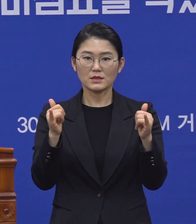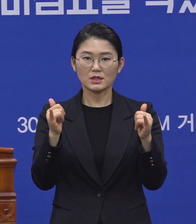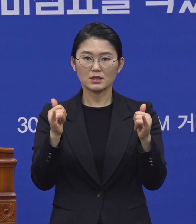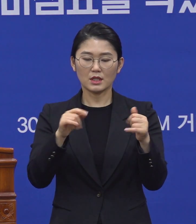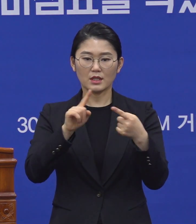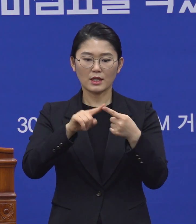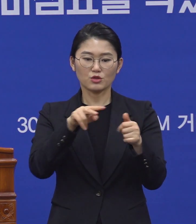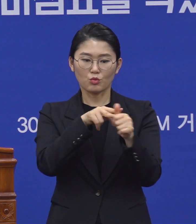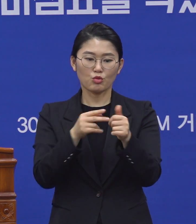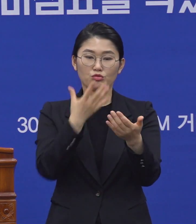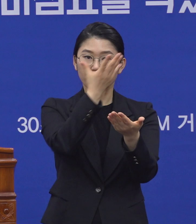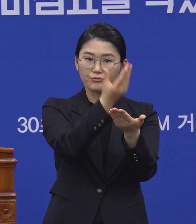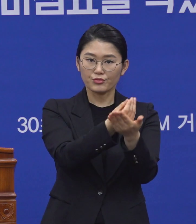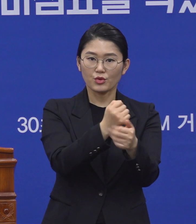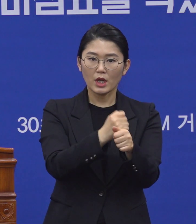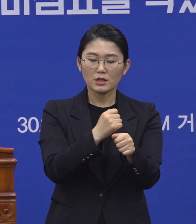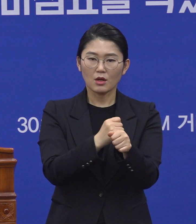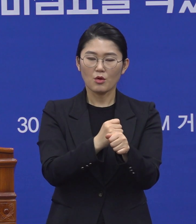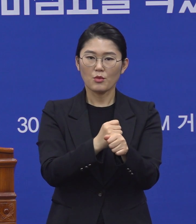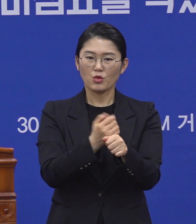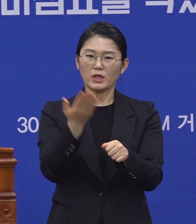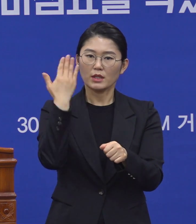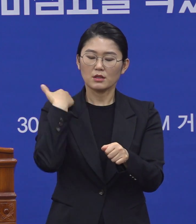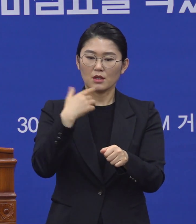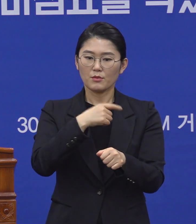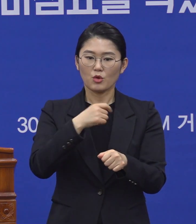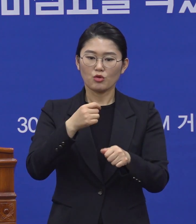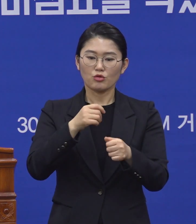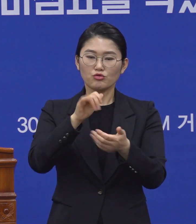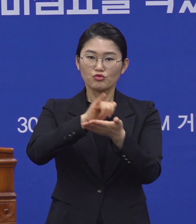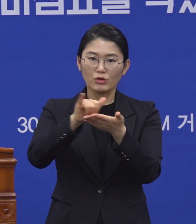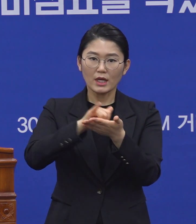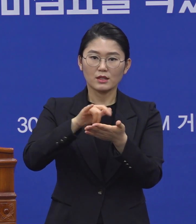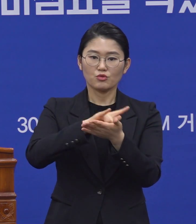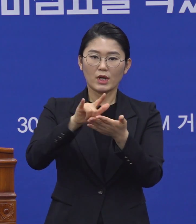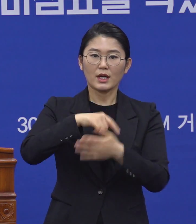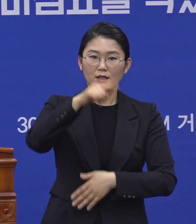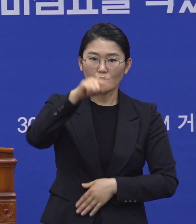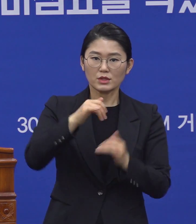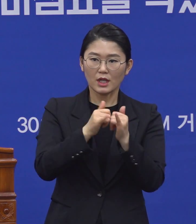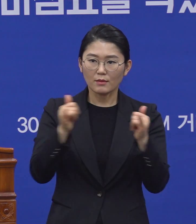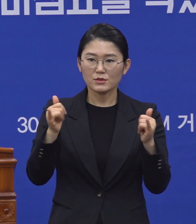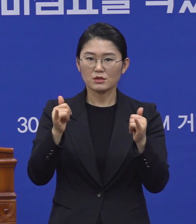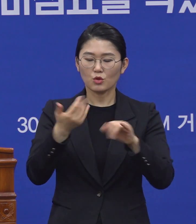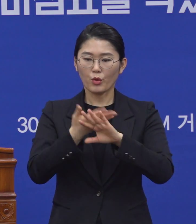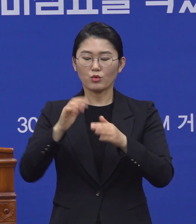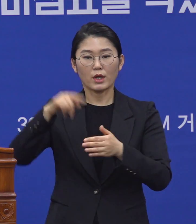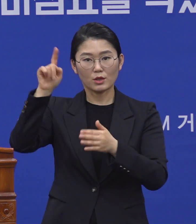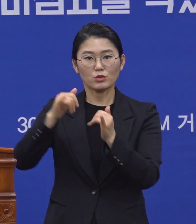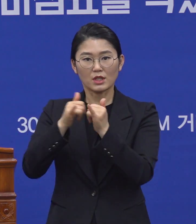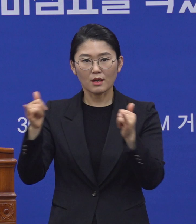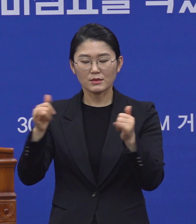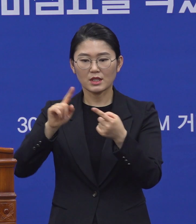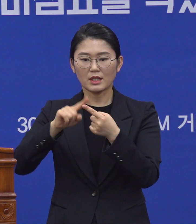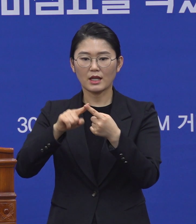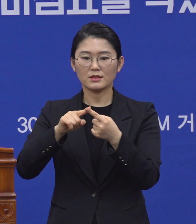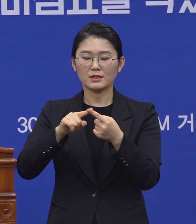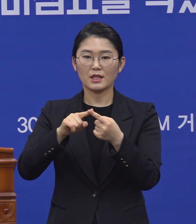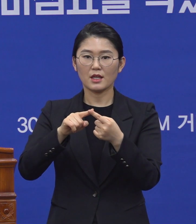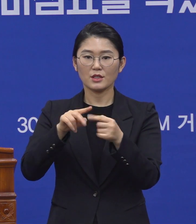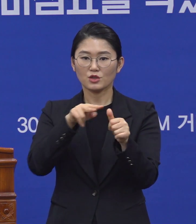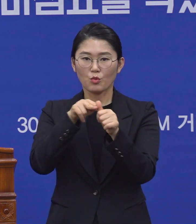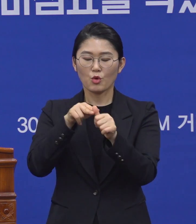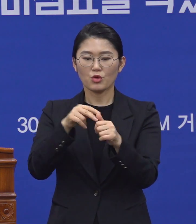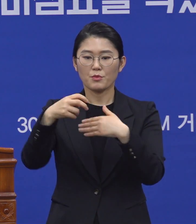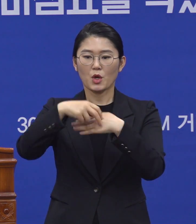전에 우리가 우한을 갔다 왔다거나 외국을 갔다 온 경력이 병원에서 바로 확인할 수 있도록 그렇게 좀